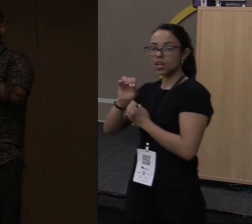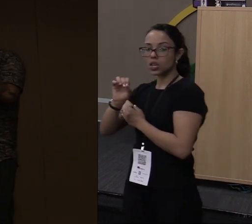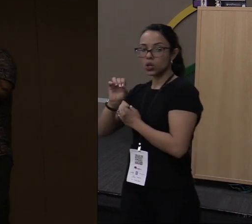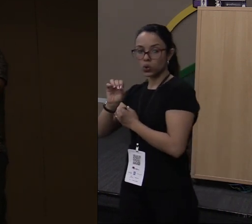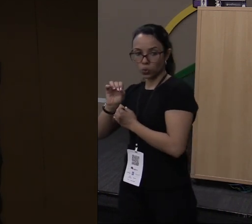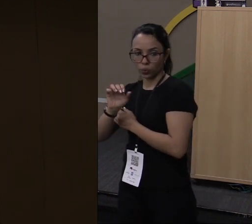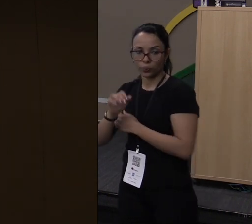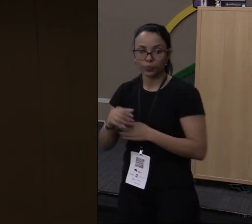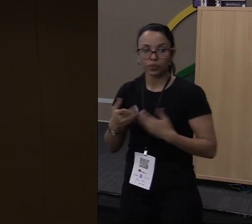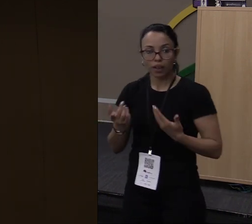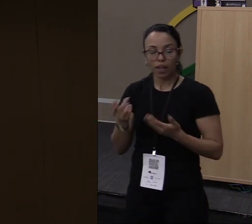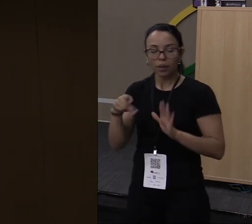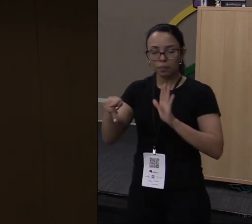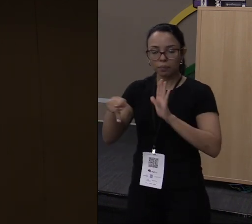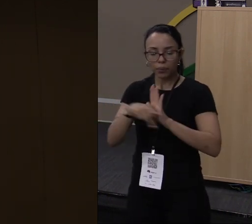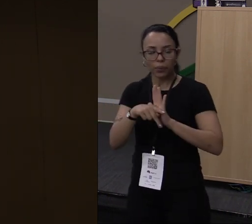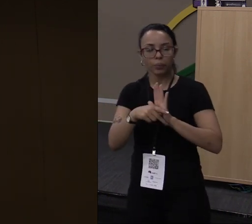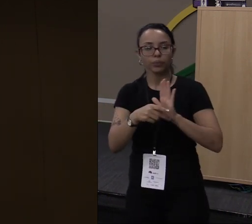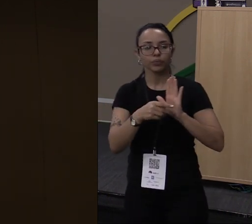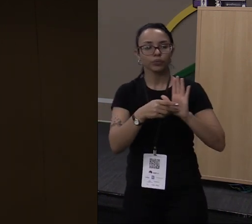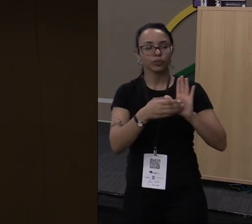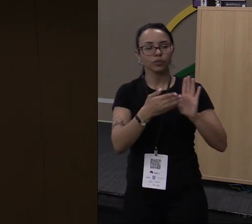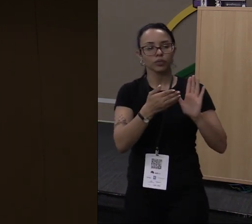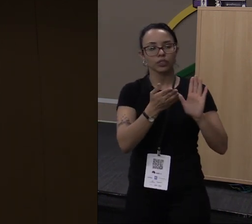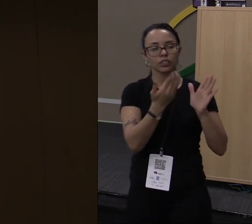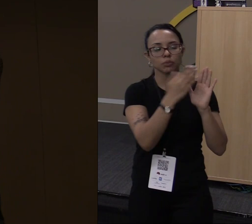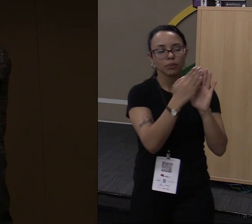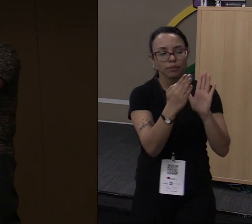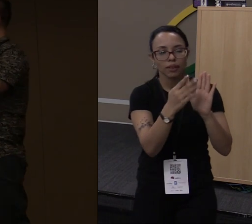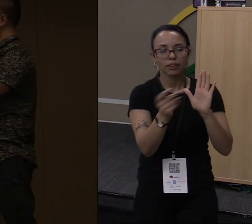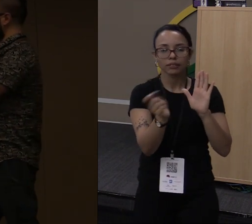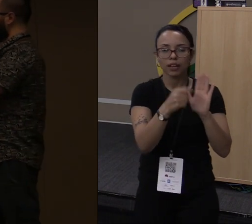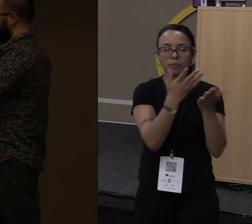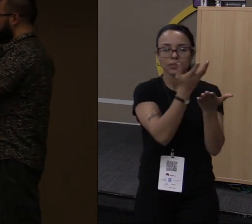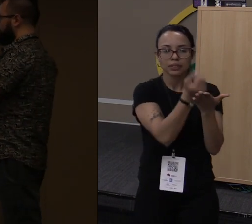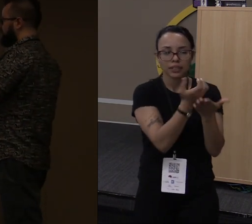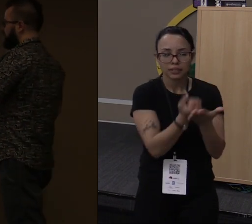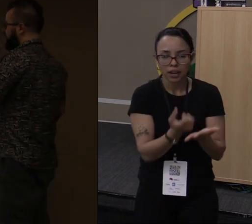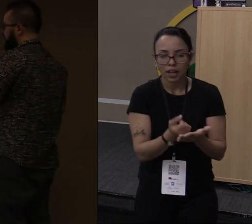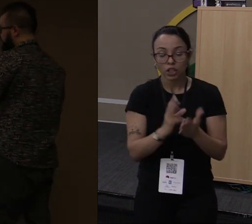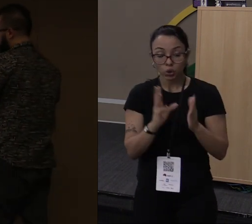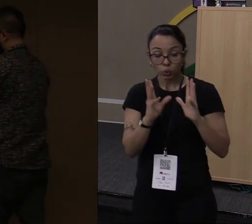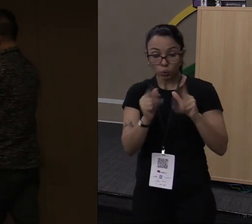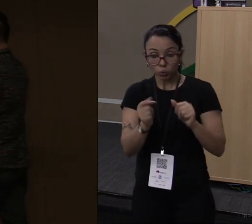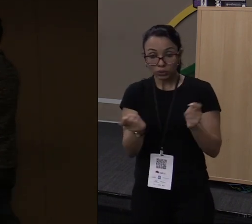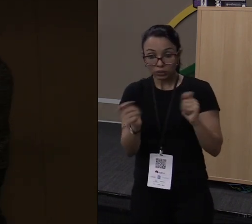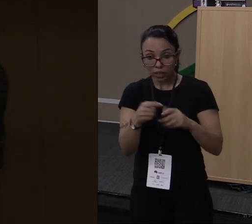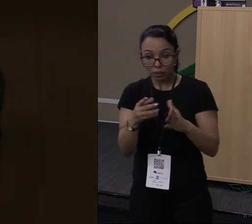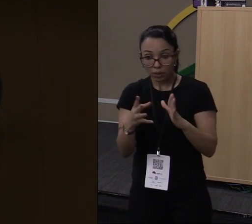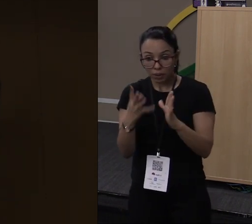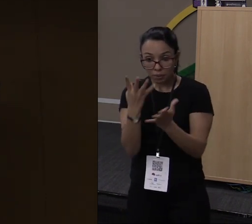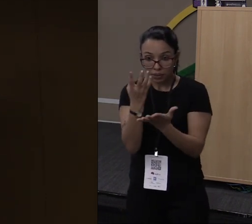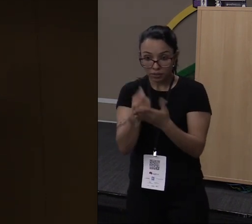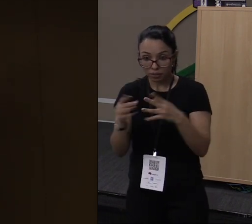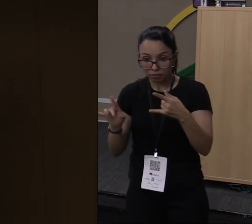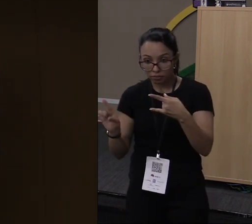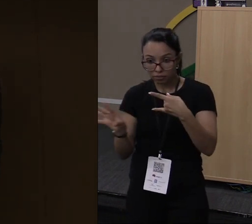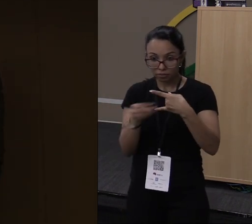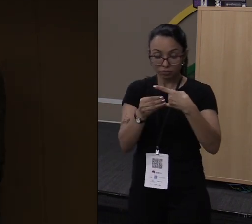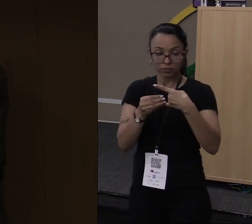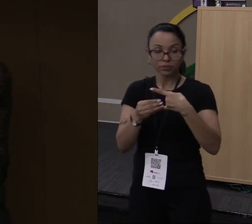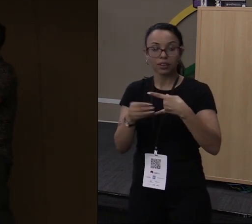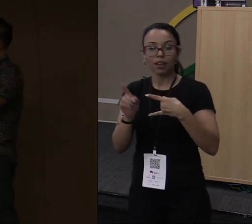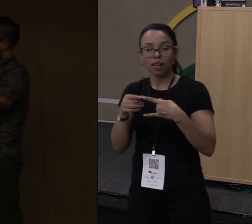de library, de pacote, ou seja, qualquer coisa que você pode instalar distribuído é um crate. E atualmente tem mais de 18 mil